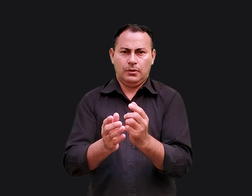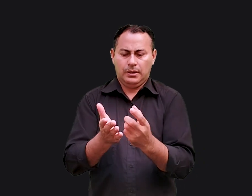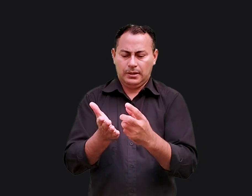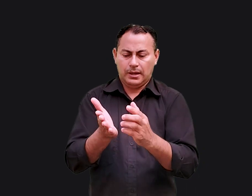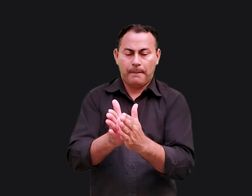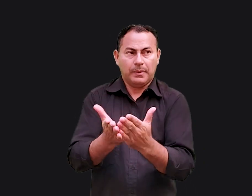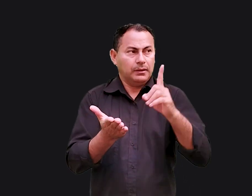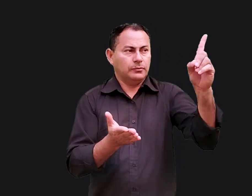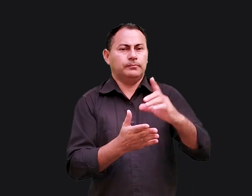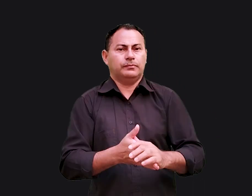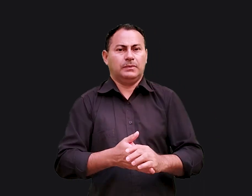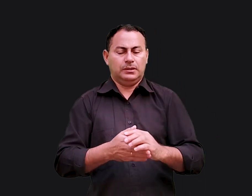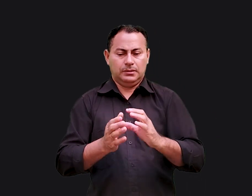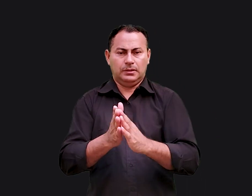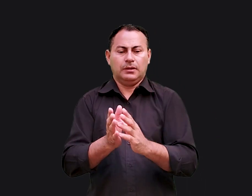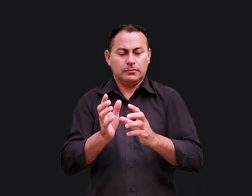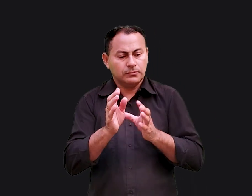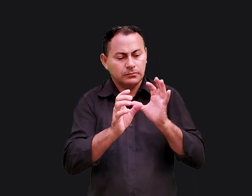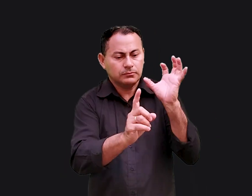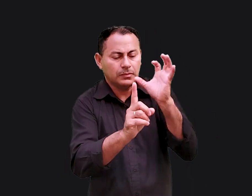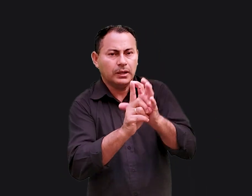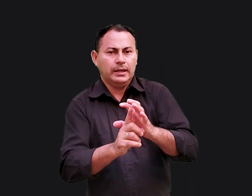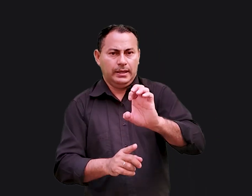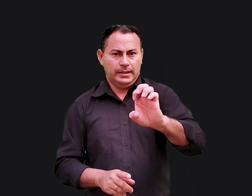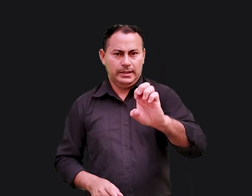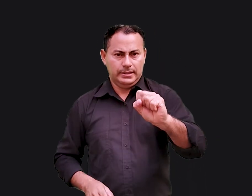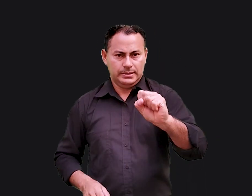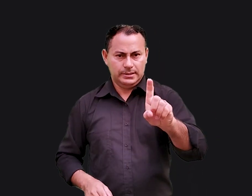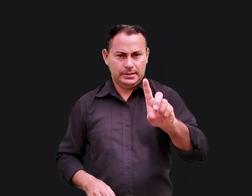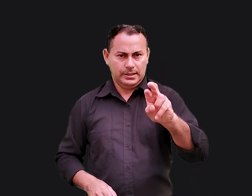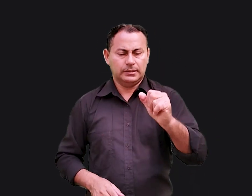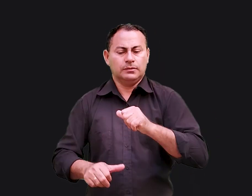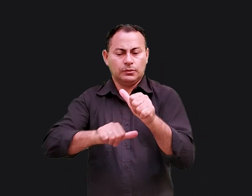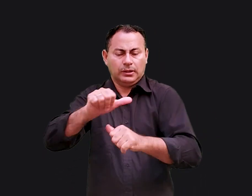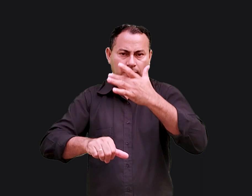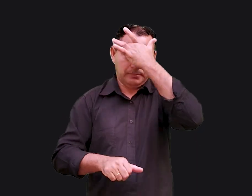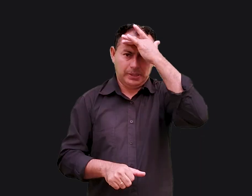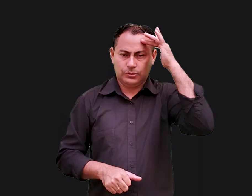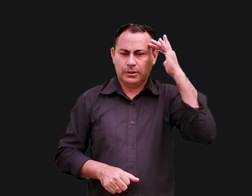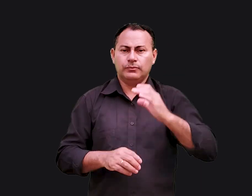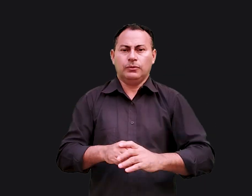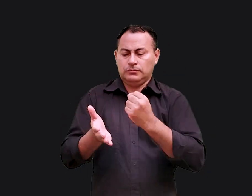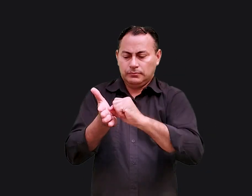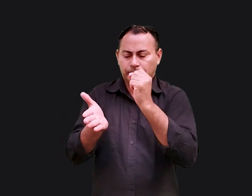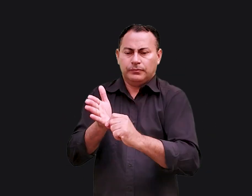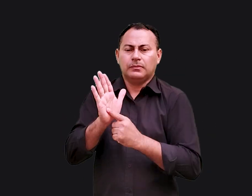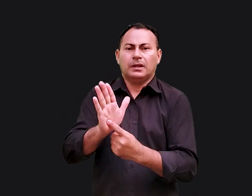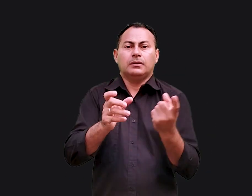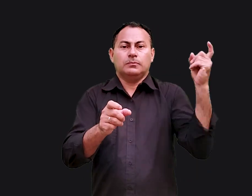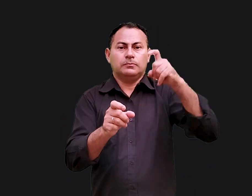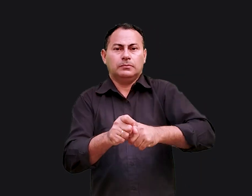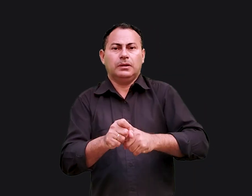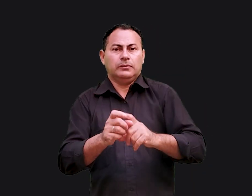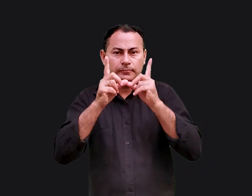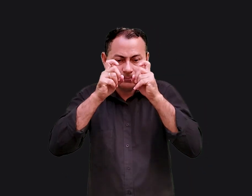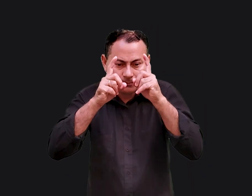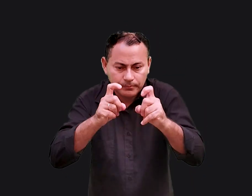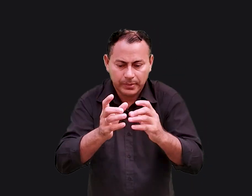através desses rolos que Deus influenciou Esdras a se tornar um instrumento humano, um escriba que trouxe de volta o